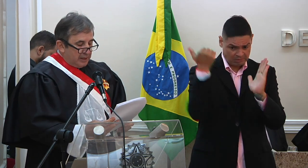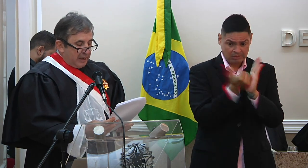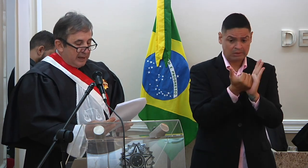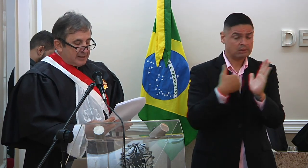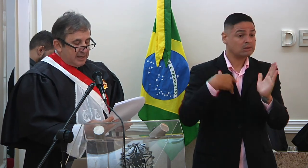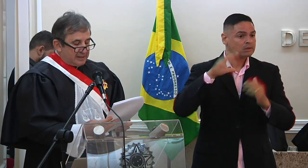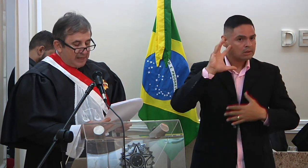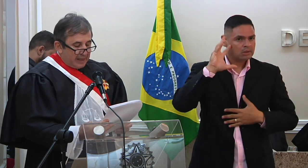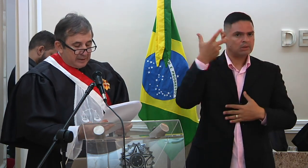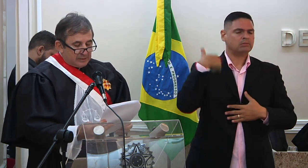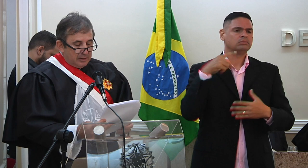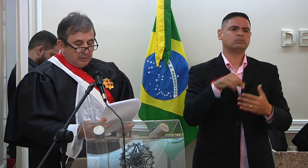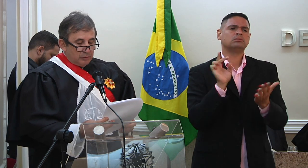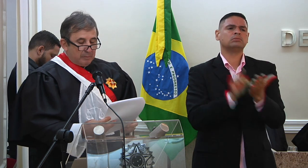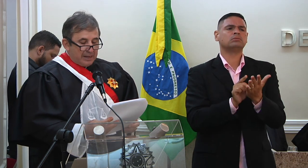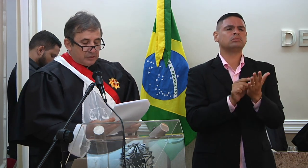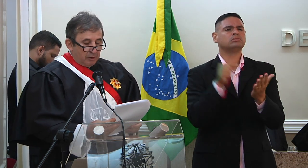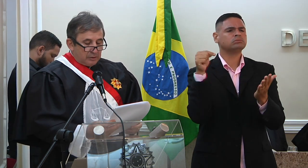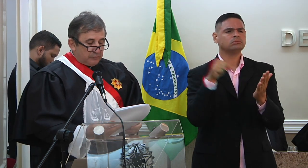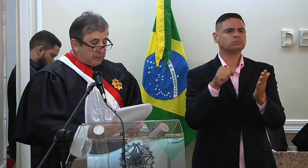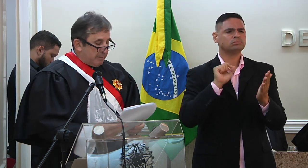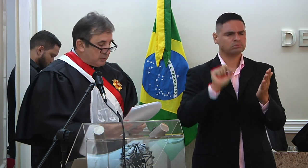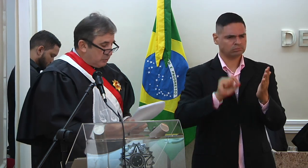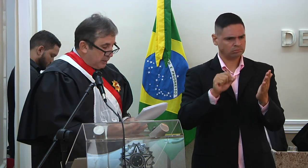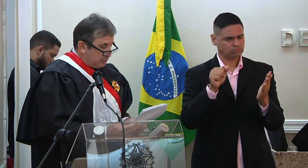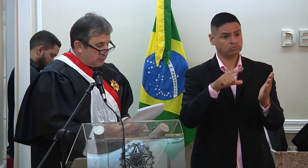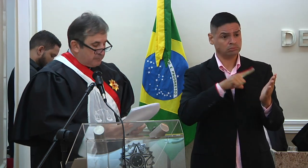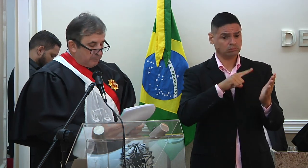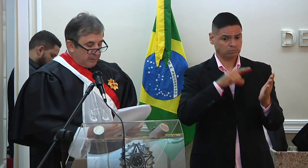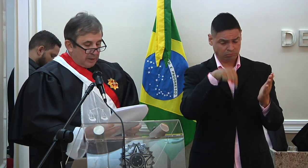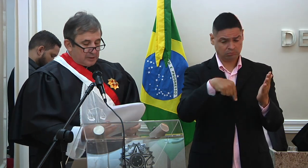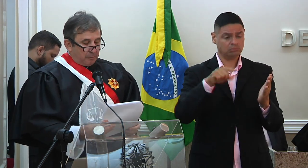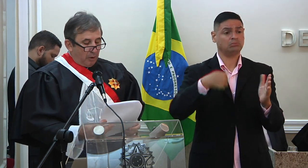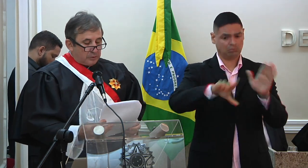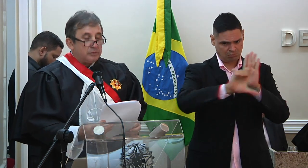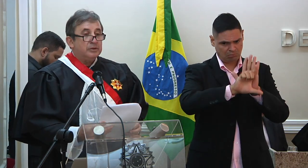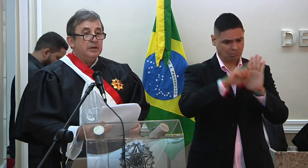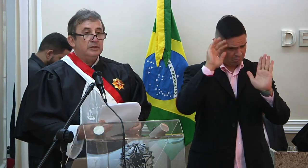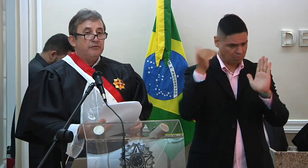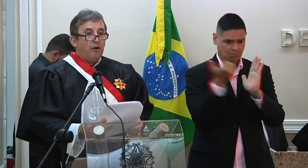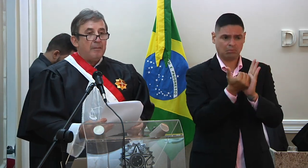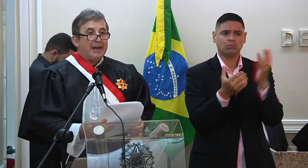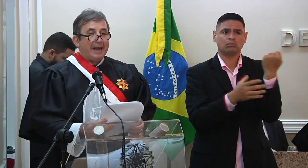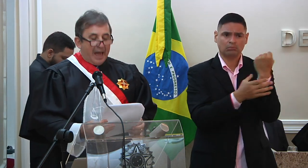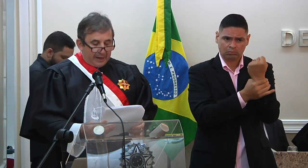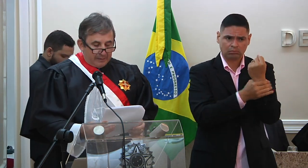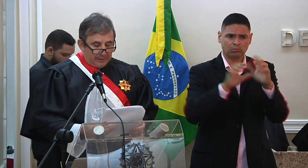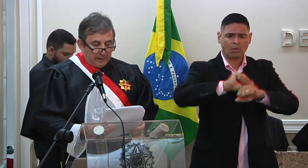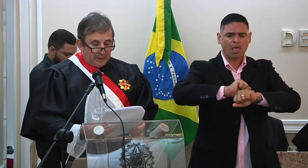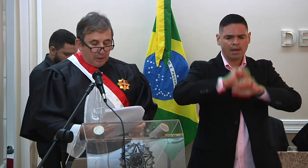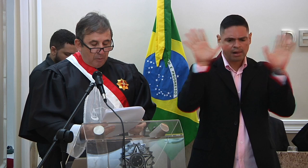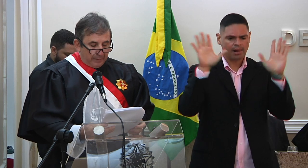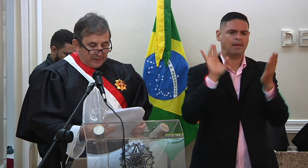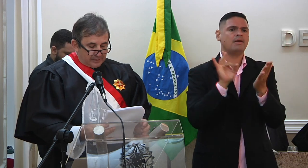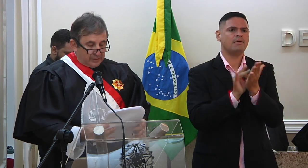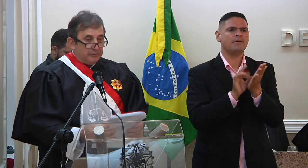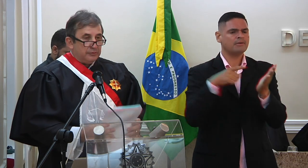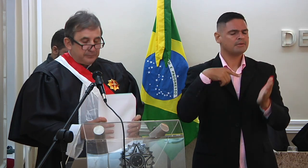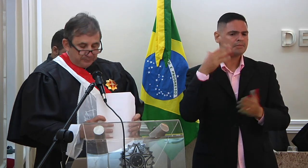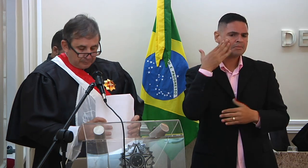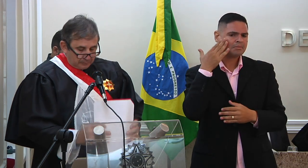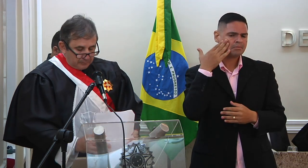decisões alicerçadas nos mais sólidos fundamentos jurídicos, expostos de forma clara e